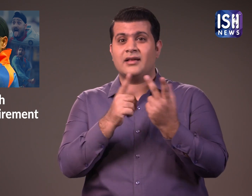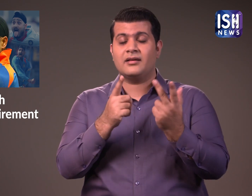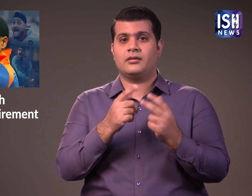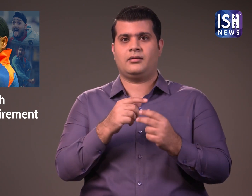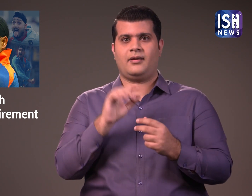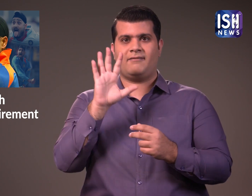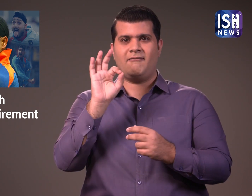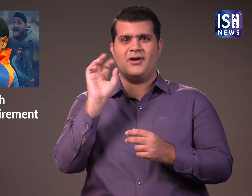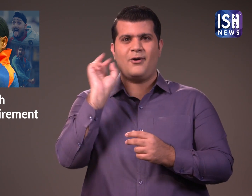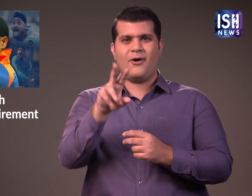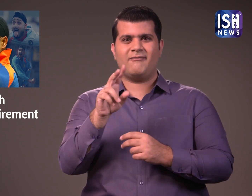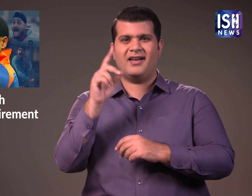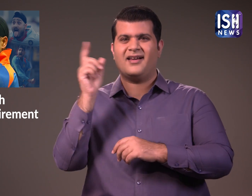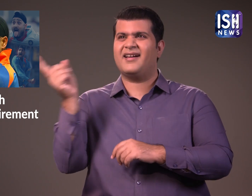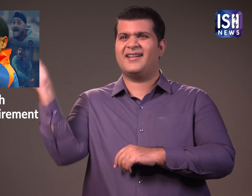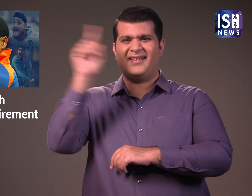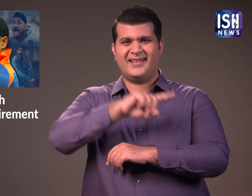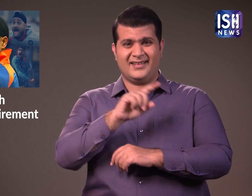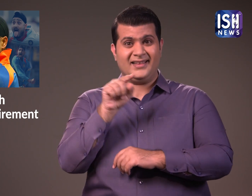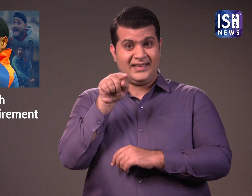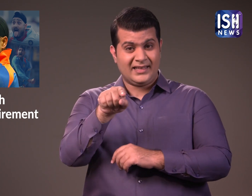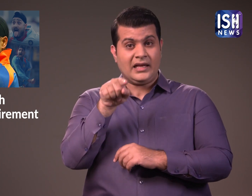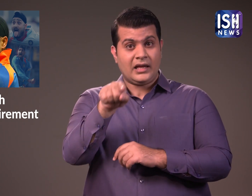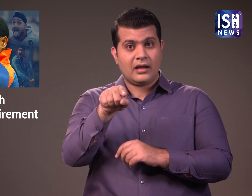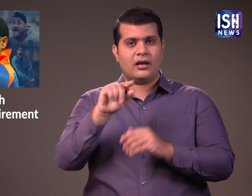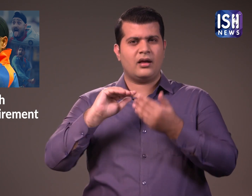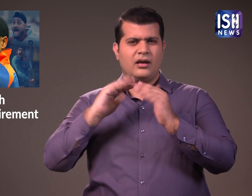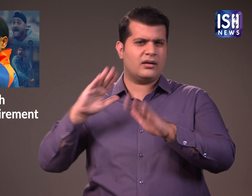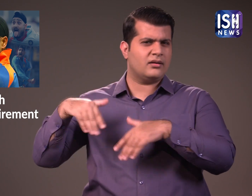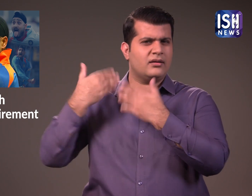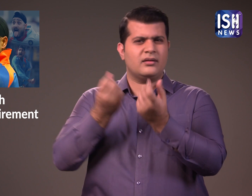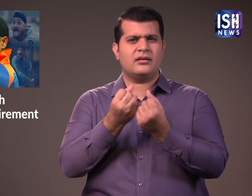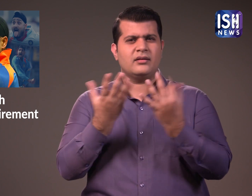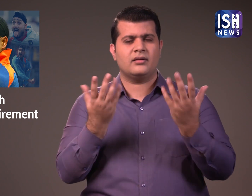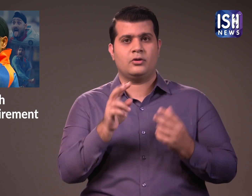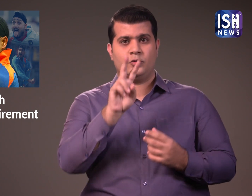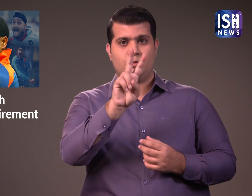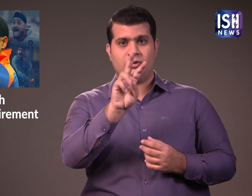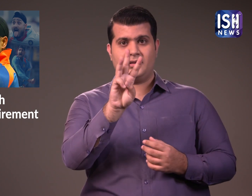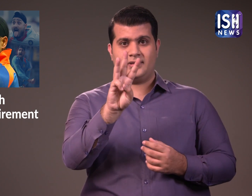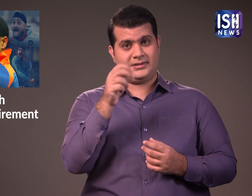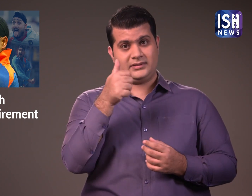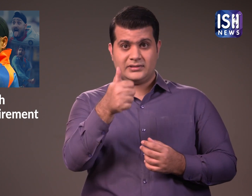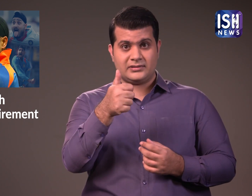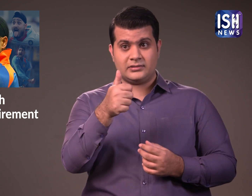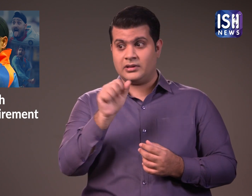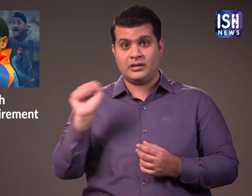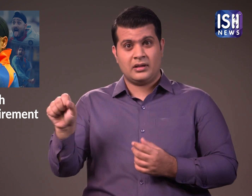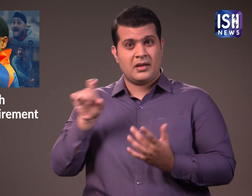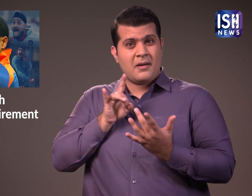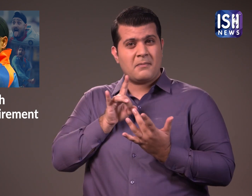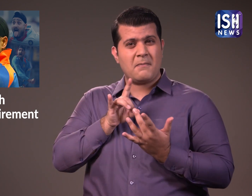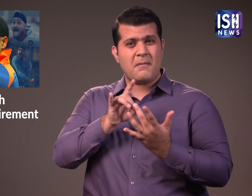और 236 एक्तिवसियम मैचों में